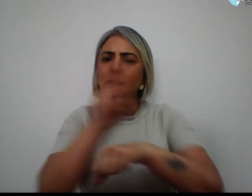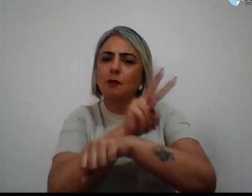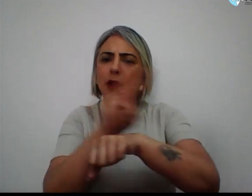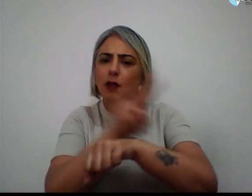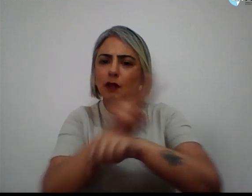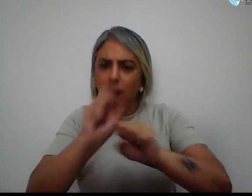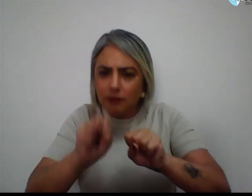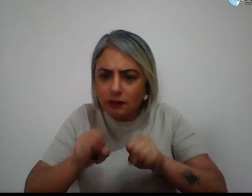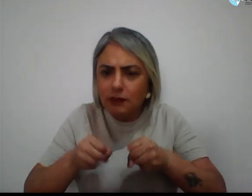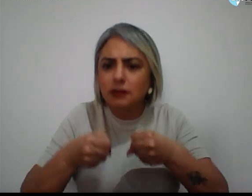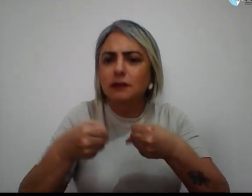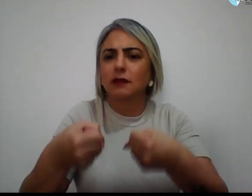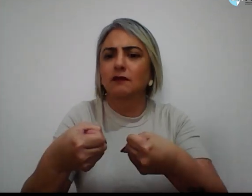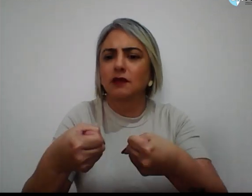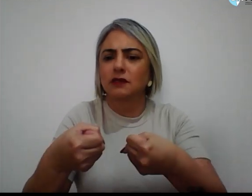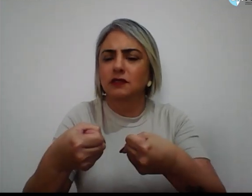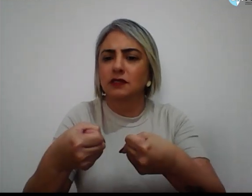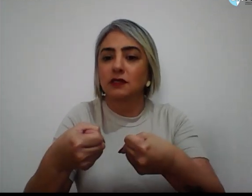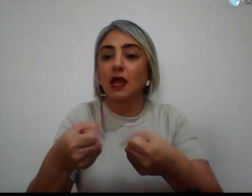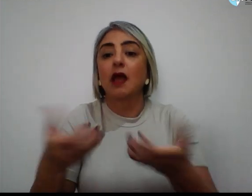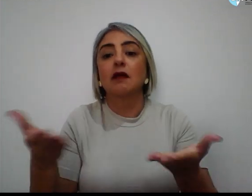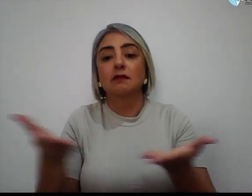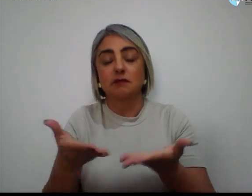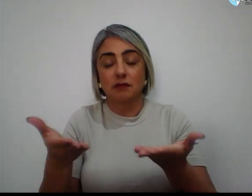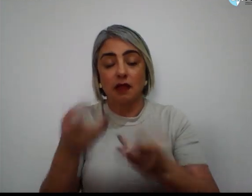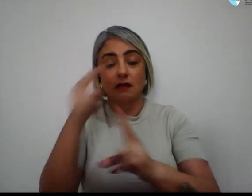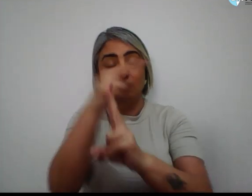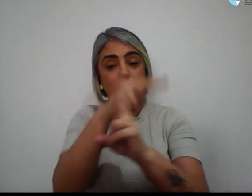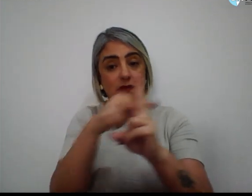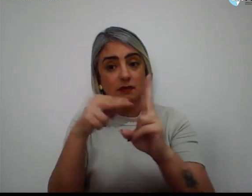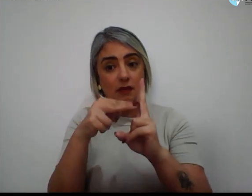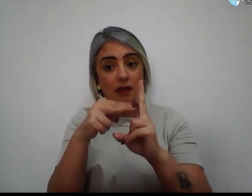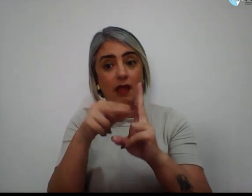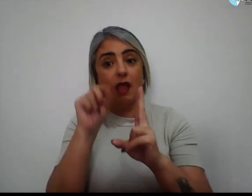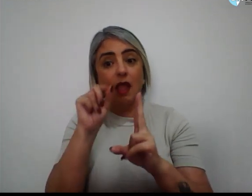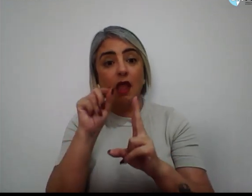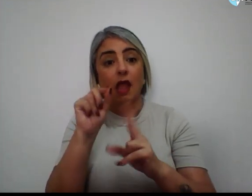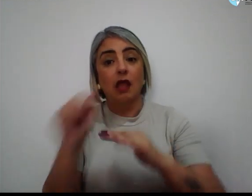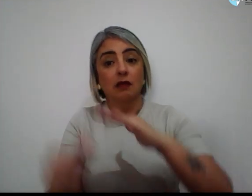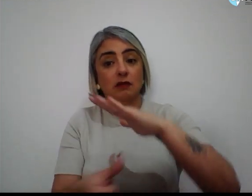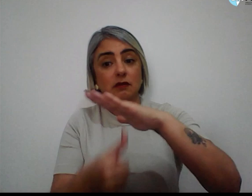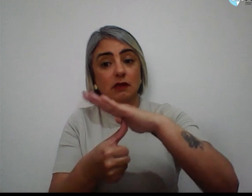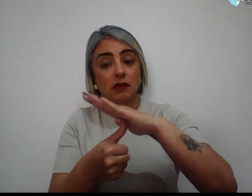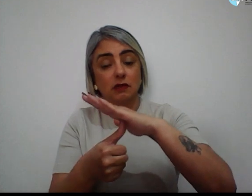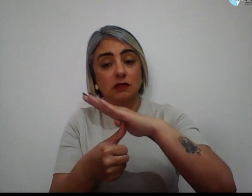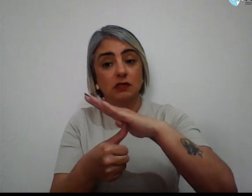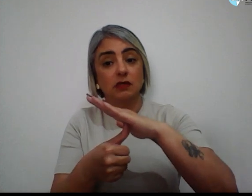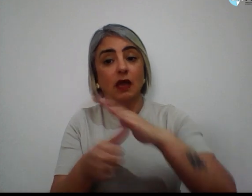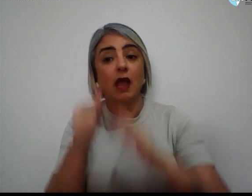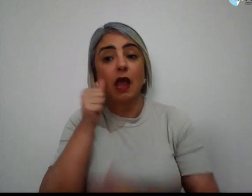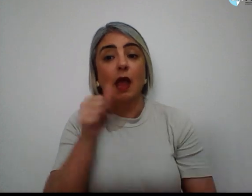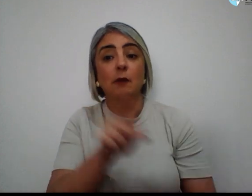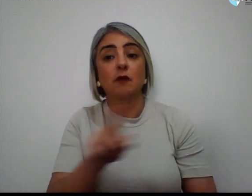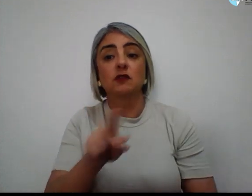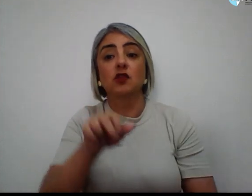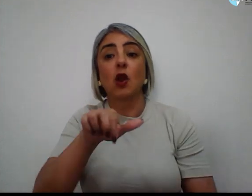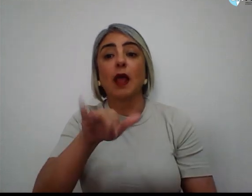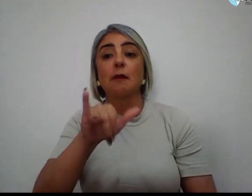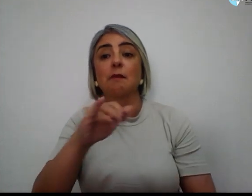defendido Atualmente a UNB é dirigida pela professora Márcia Abraão, primeira